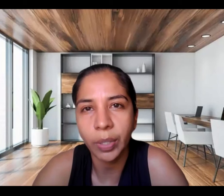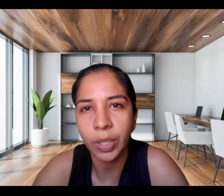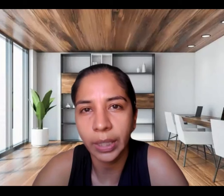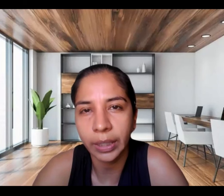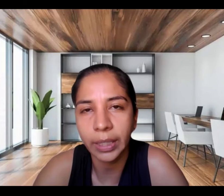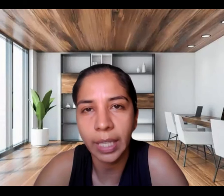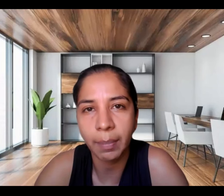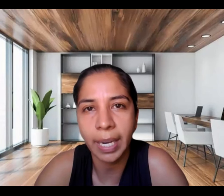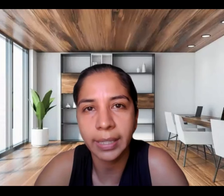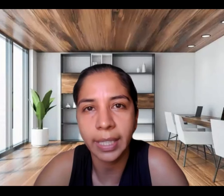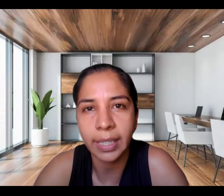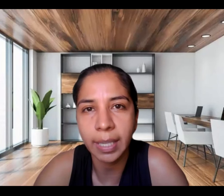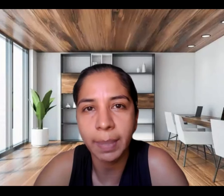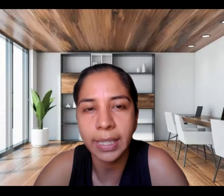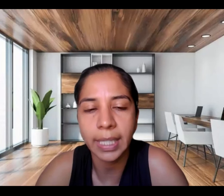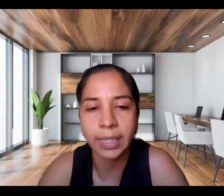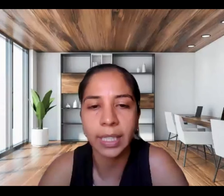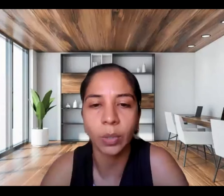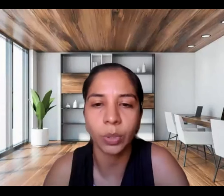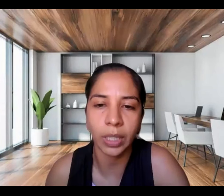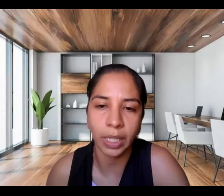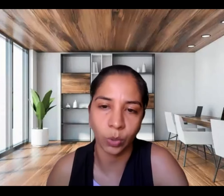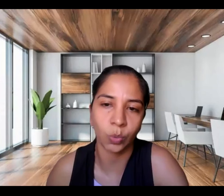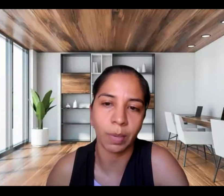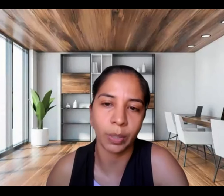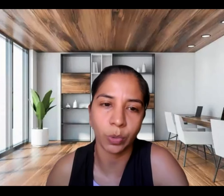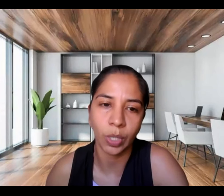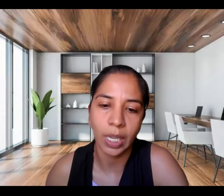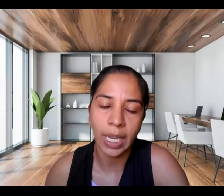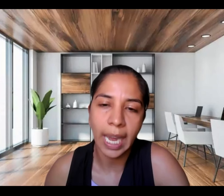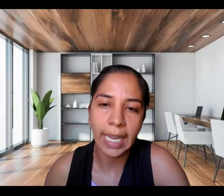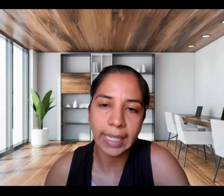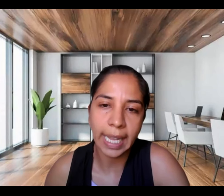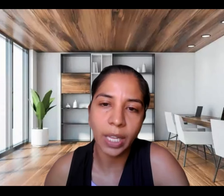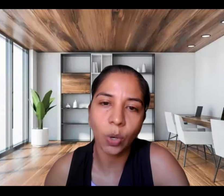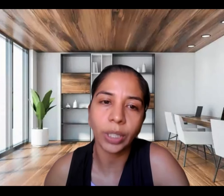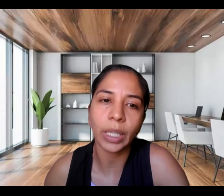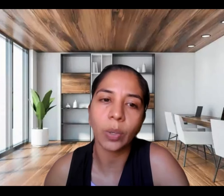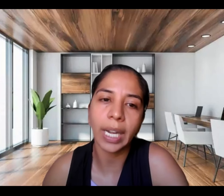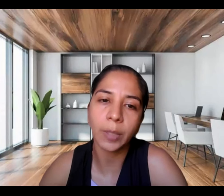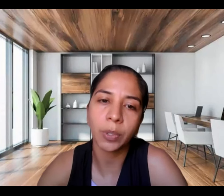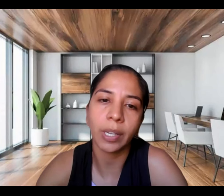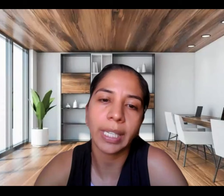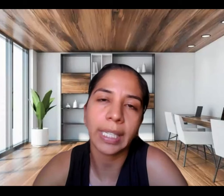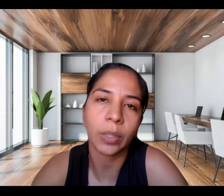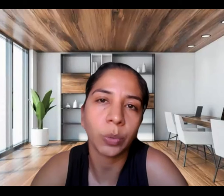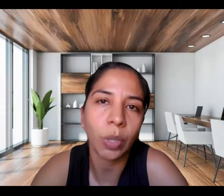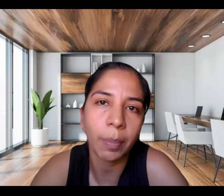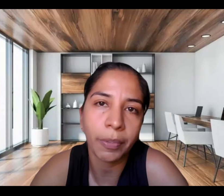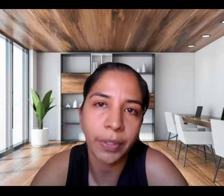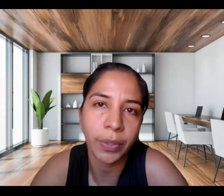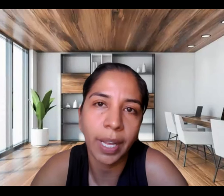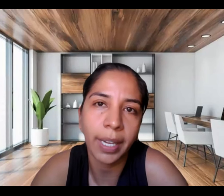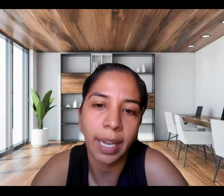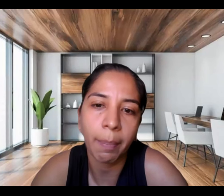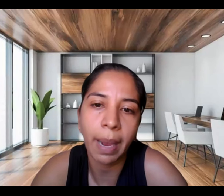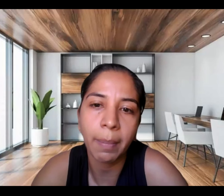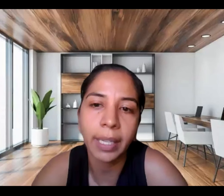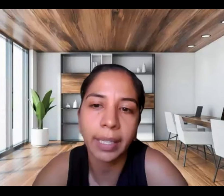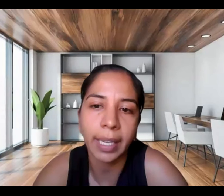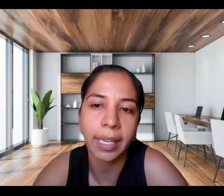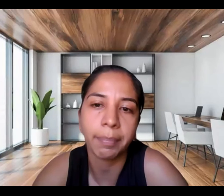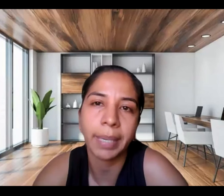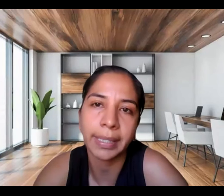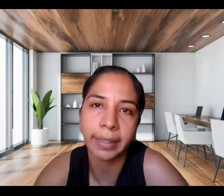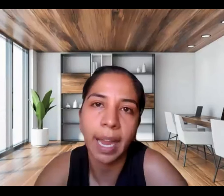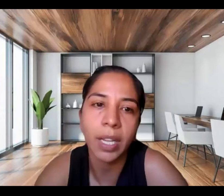coordinadora y docente de la maestría en discapacidad, salud y derechos humanos. El día de hoy tengo la responsabilidad junto a la profesora Daniela